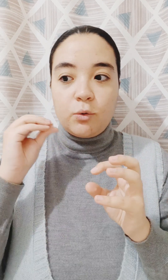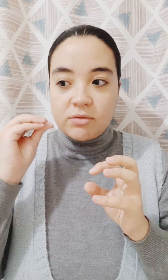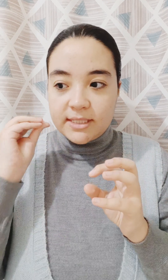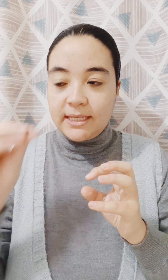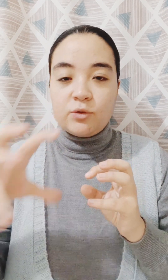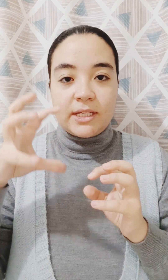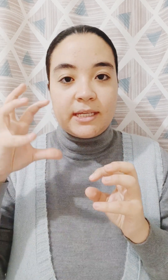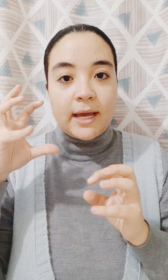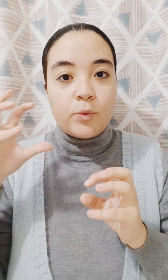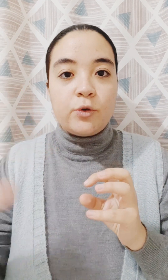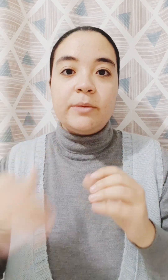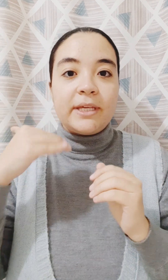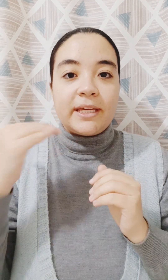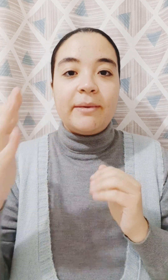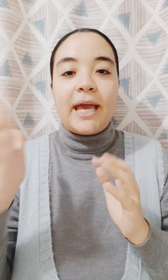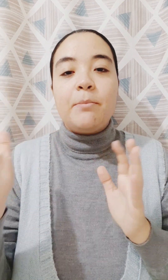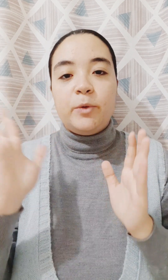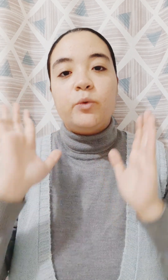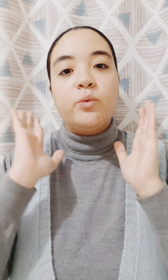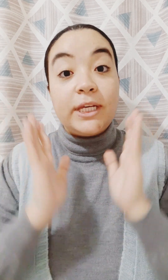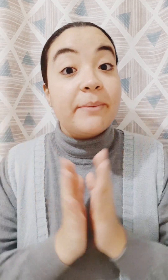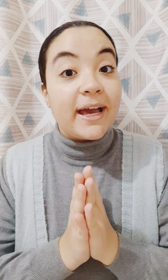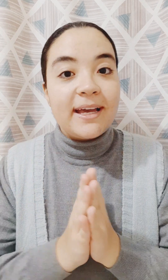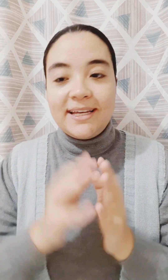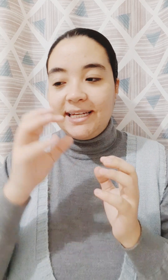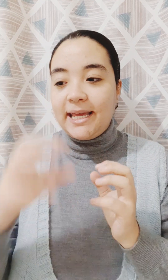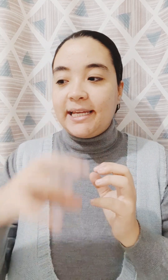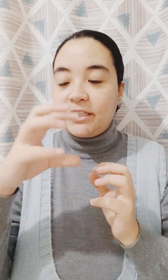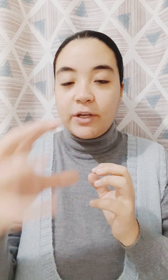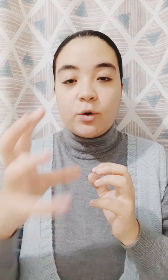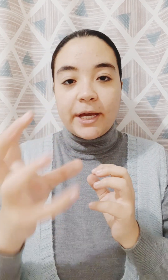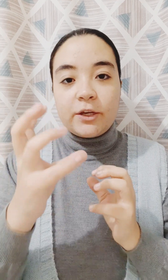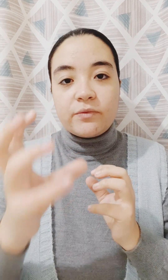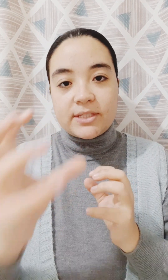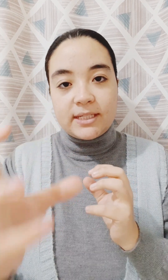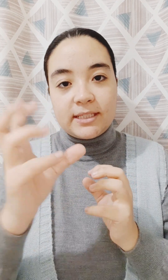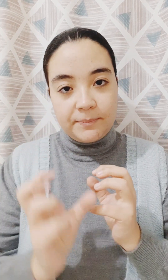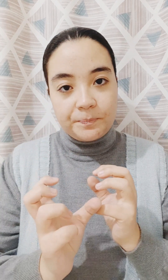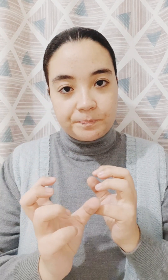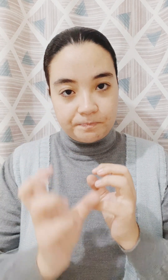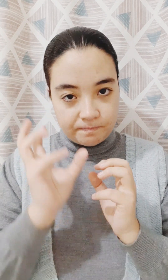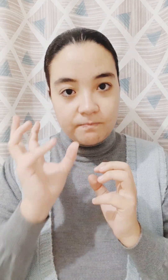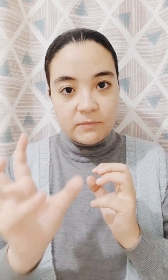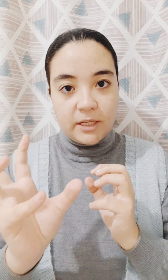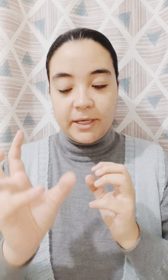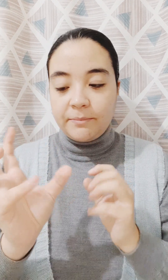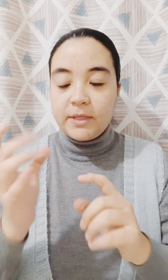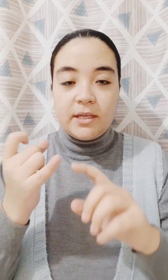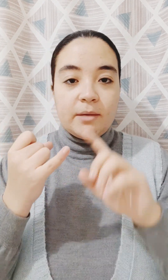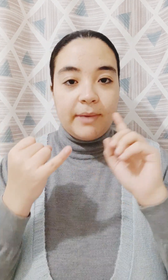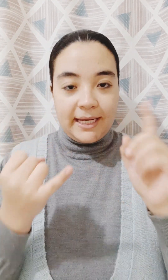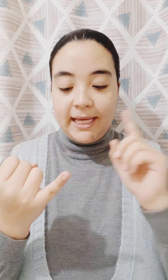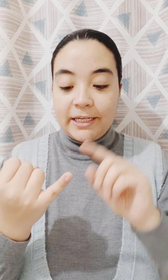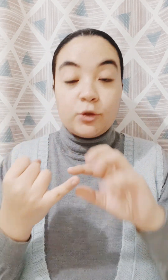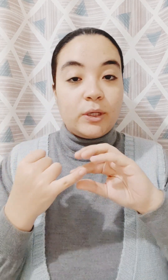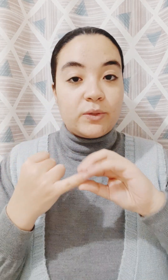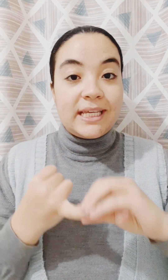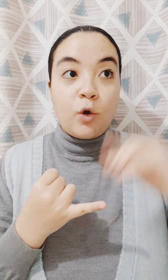اقول زي اول يوم يمكن كمان اهم منه ليه بقى؟ لان احتفالكم باخر يوم في السنة ده تمام؟ معناه ان انتو لو السنة